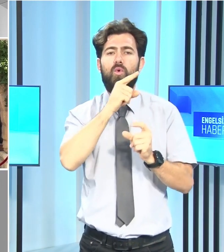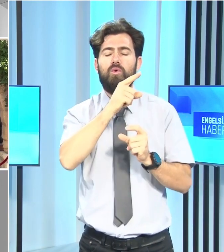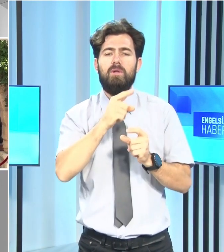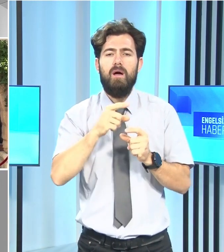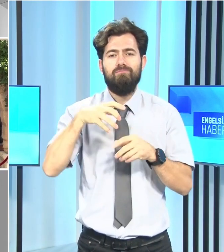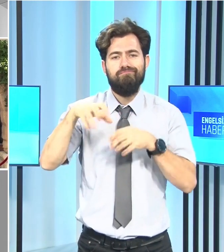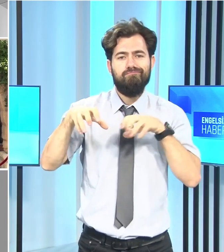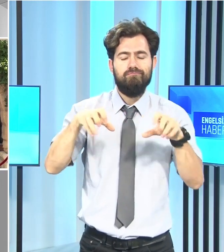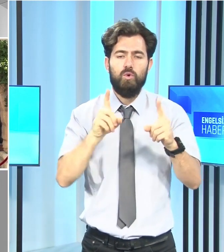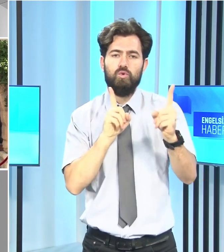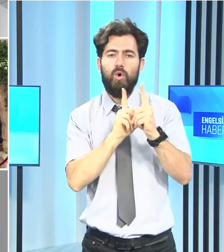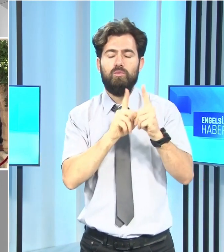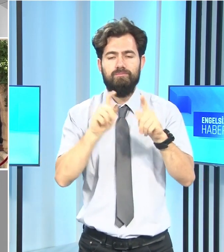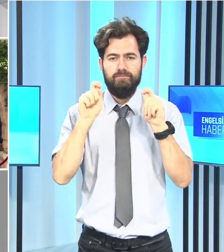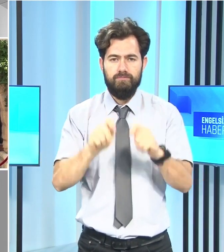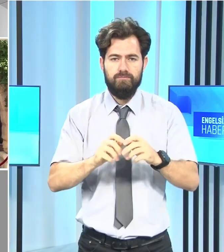ayrı ayrı görüştü.